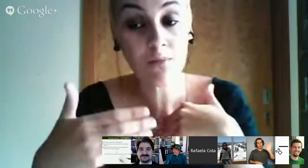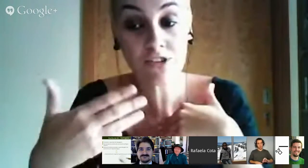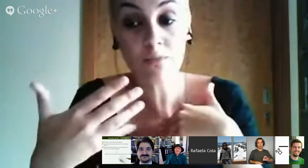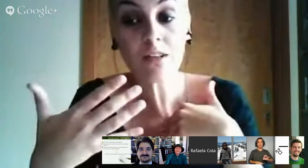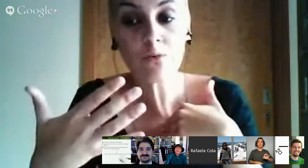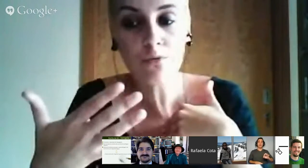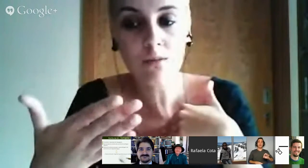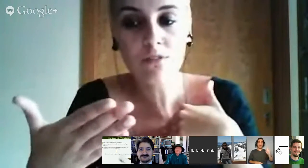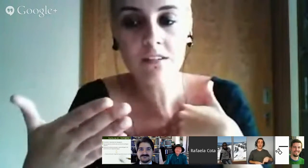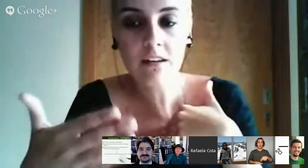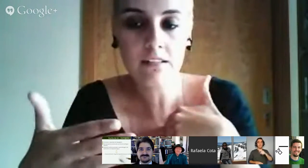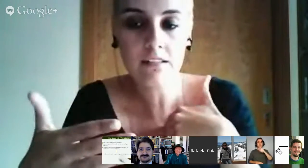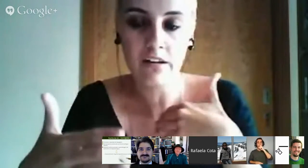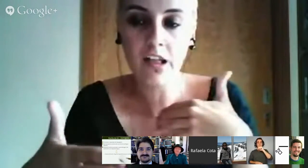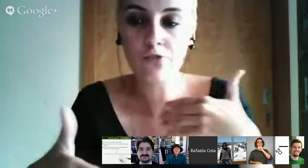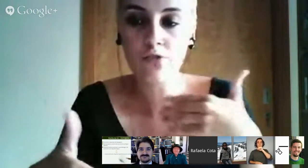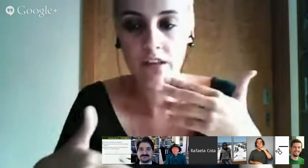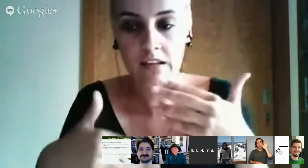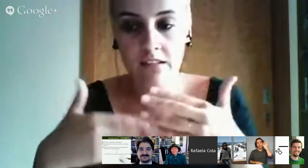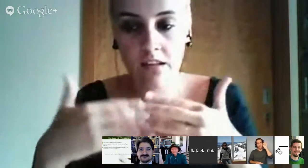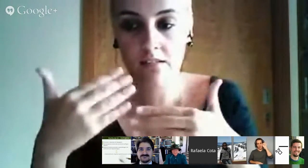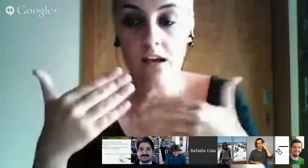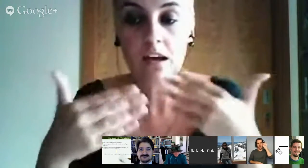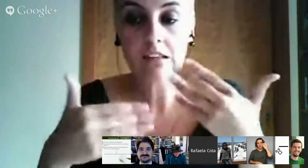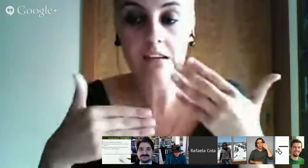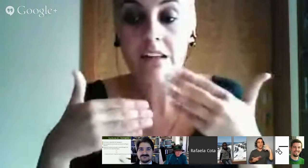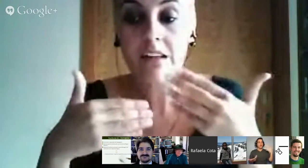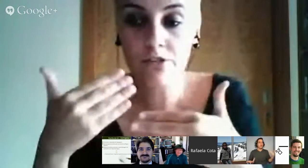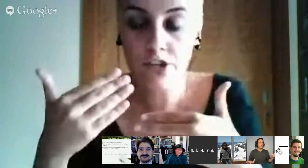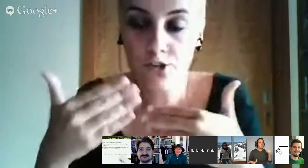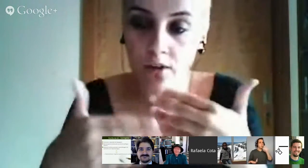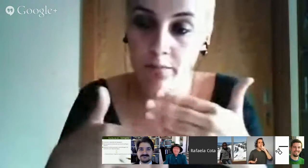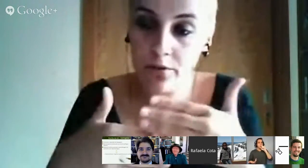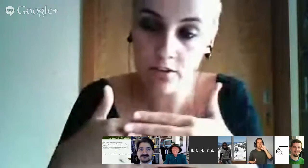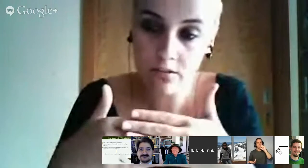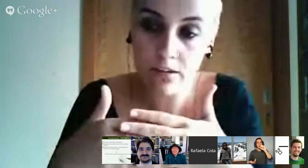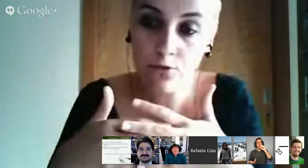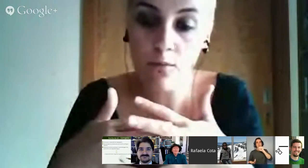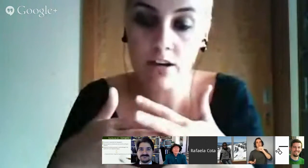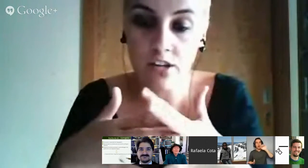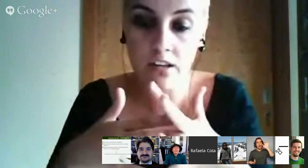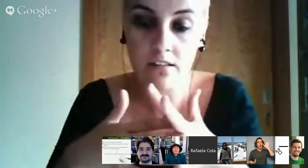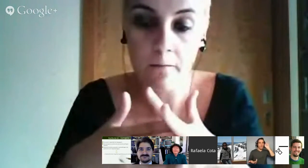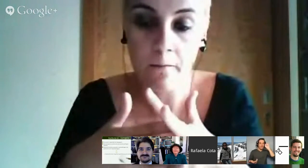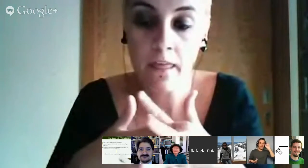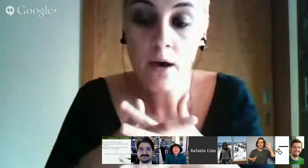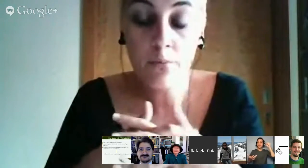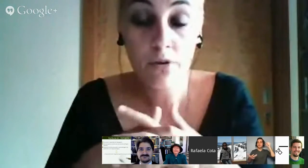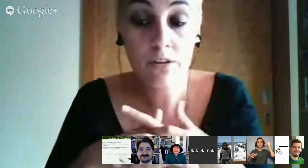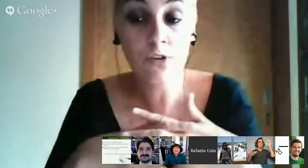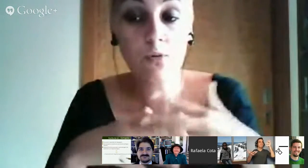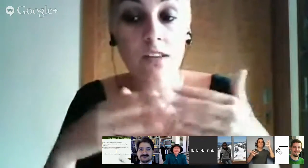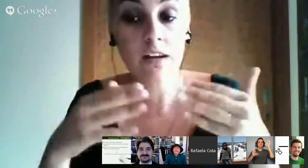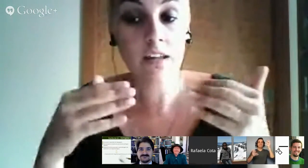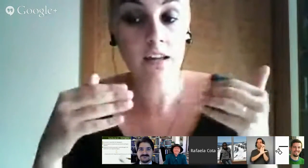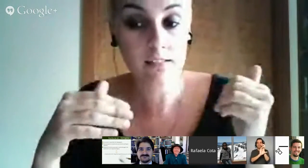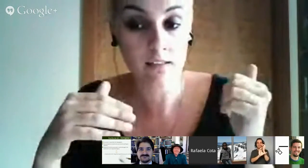é uma lacuna muito grande, o facto de elas não terem acesso tanto à língua gestual, precocemente, como à escrita. Porque só quando a criança